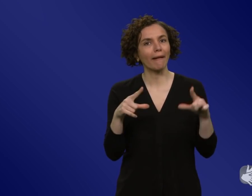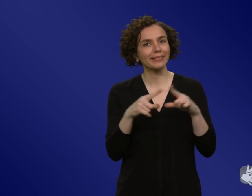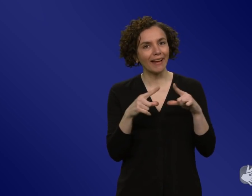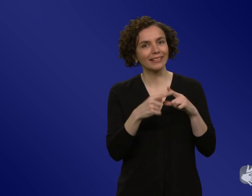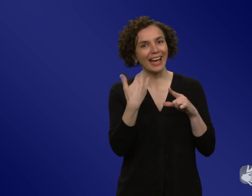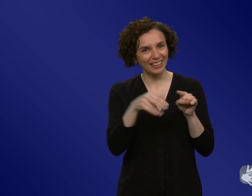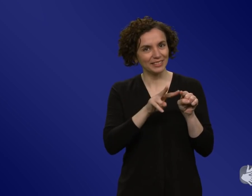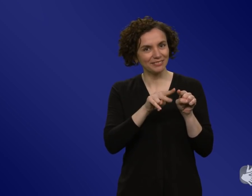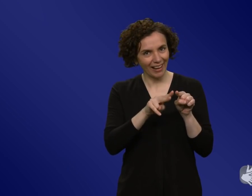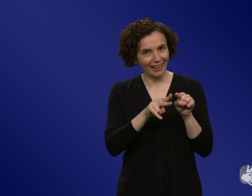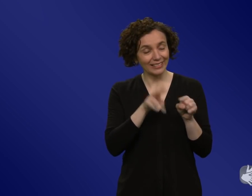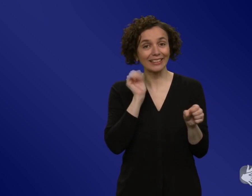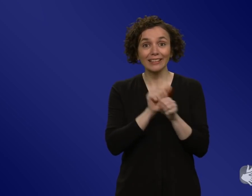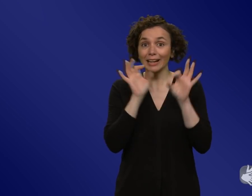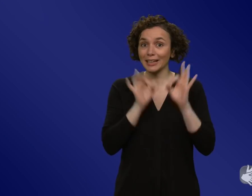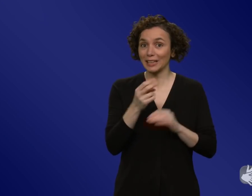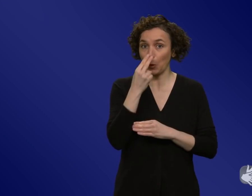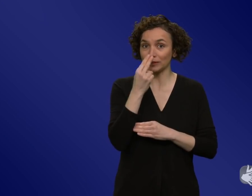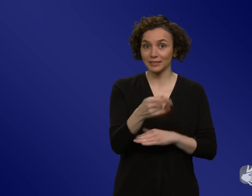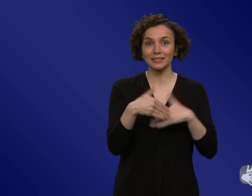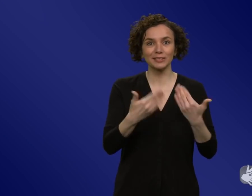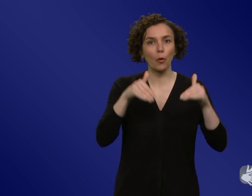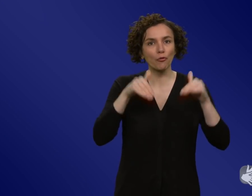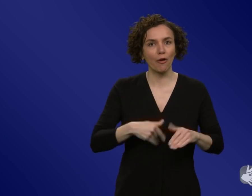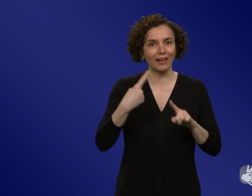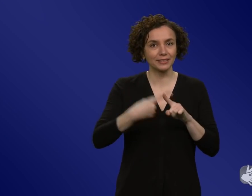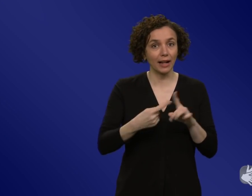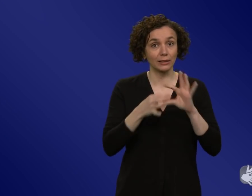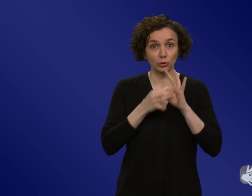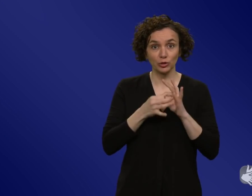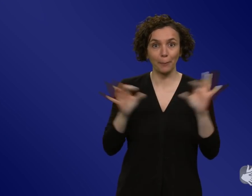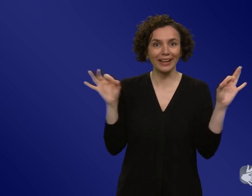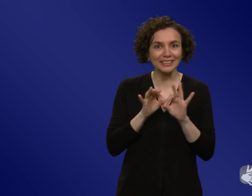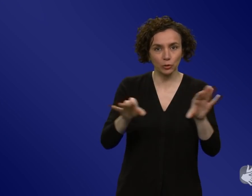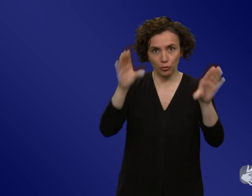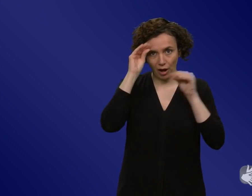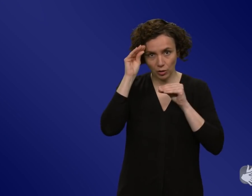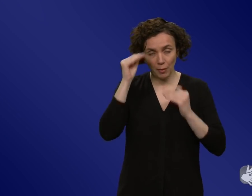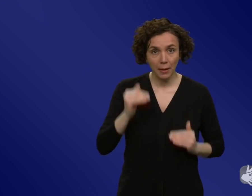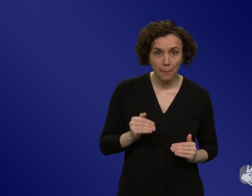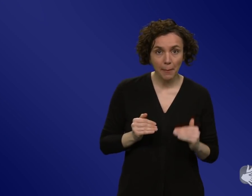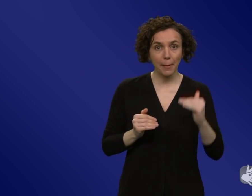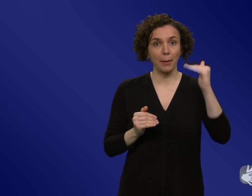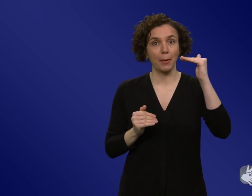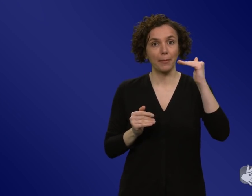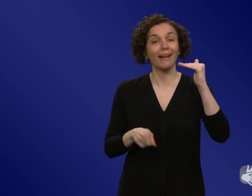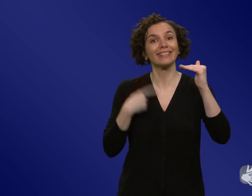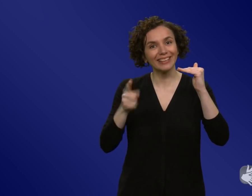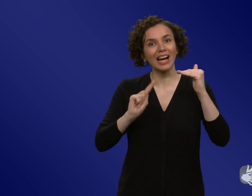sehen, dass die Fallzahlen was mit der Risikowahrnehmung zu tun hatten. Je mehr Fälle wir hatten, umso höher war das wahrgenommen Risiko. Und umso